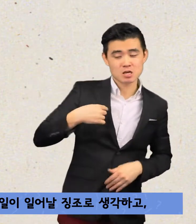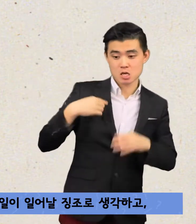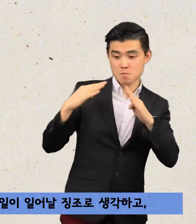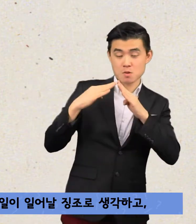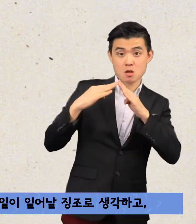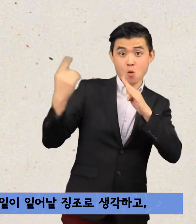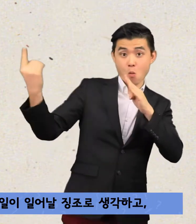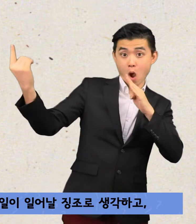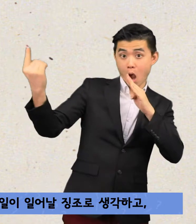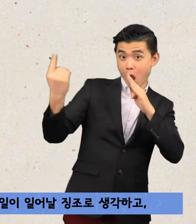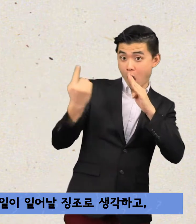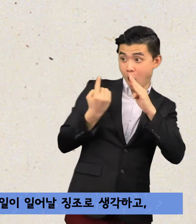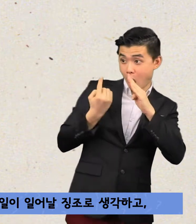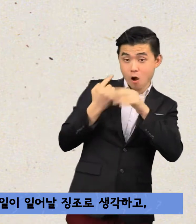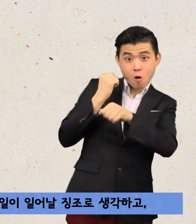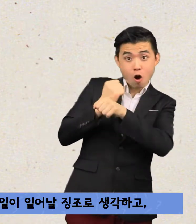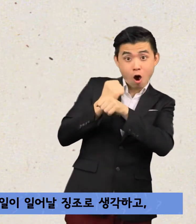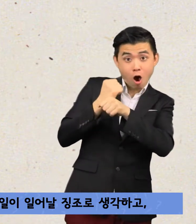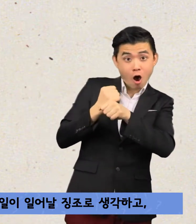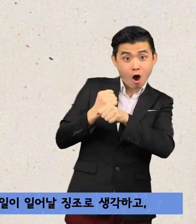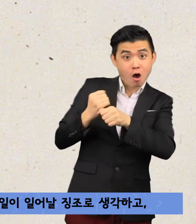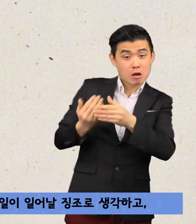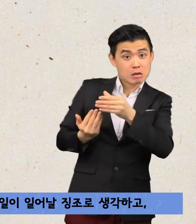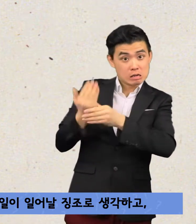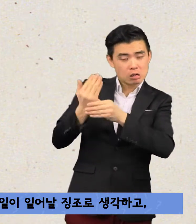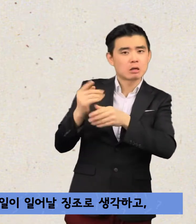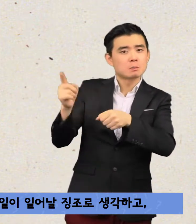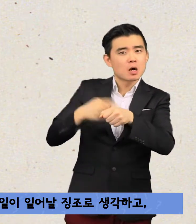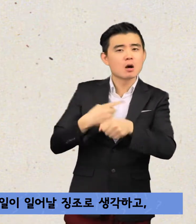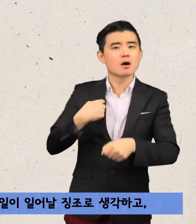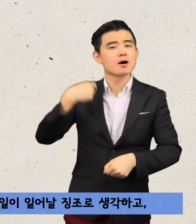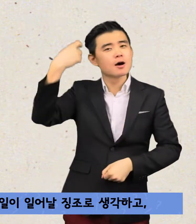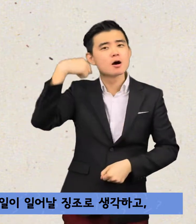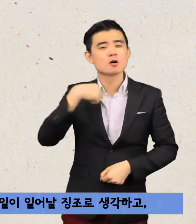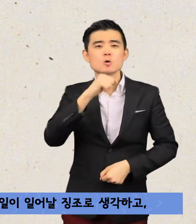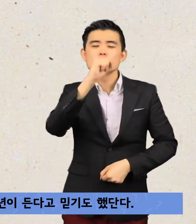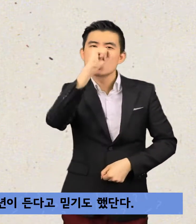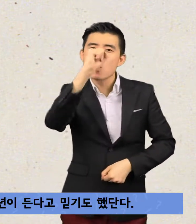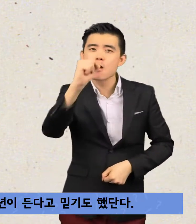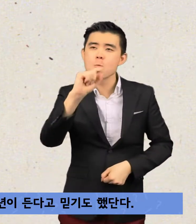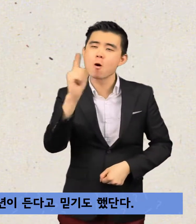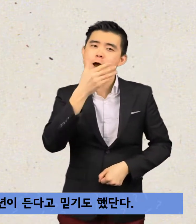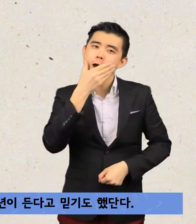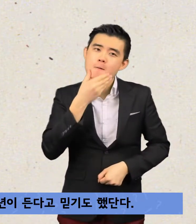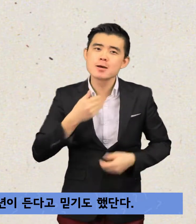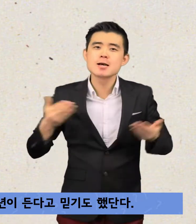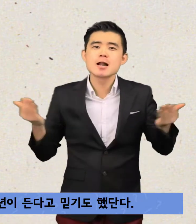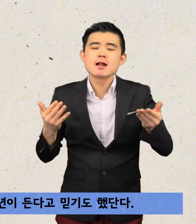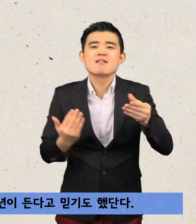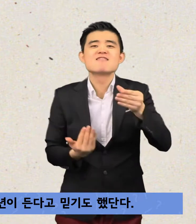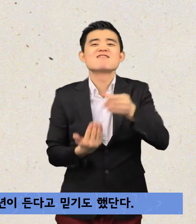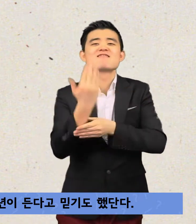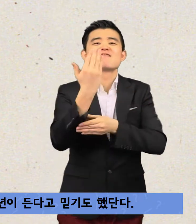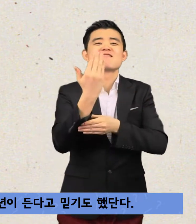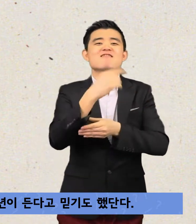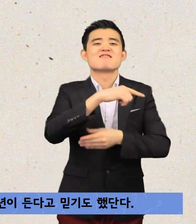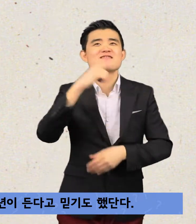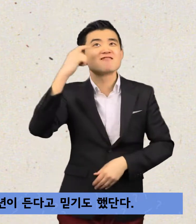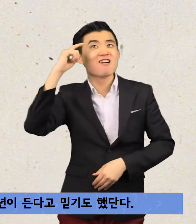좋은 일이 일어날 징조로 생각하고 제비가 새끼를 많이 낳으면 폭년이